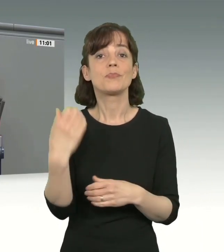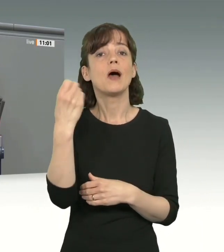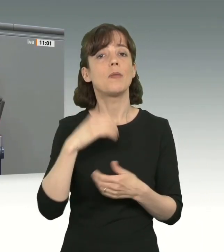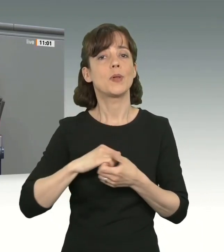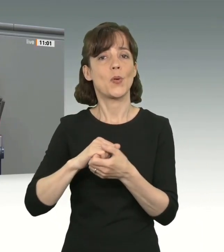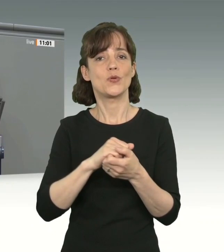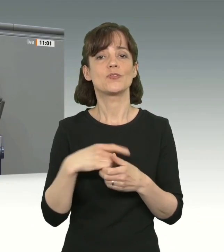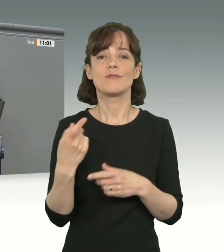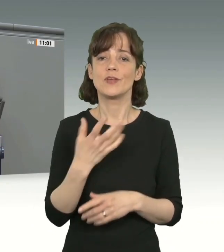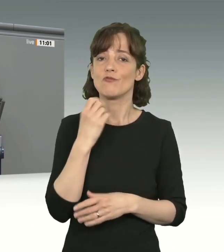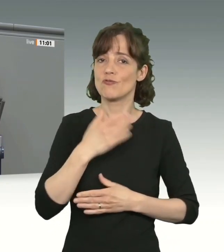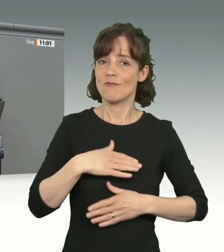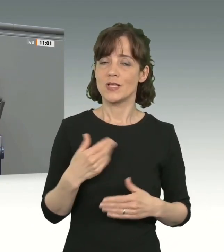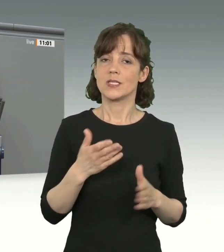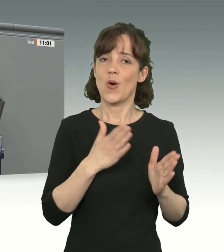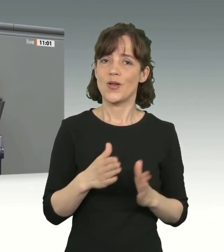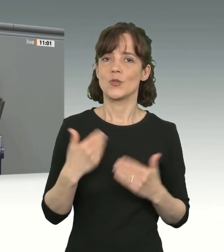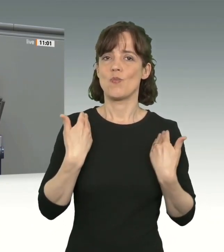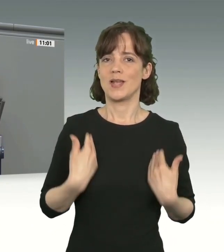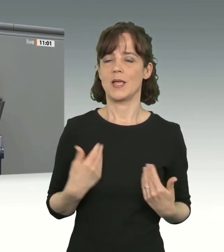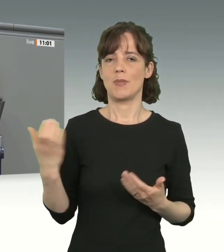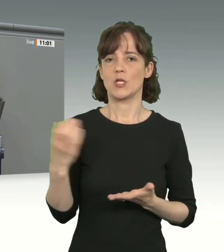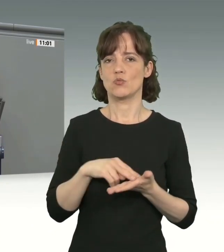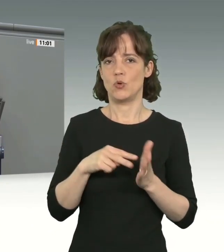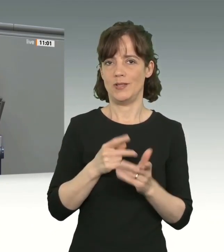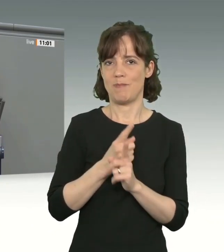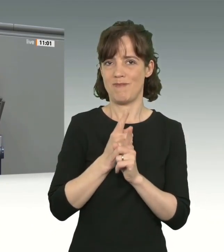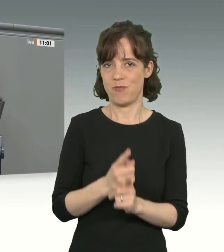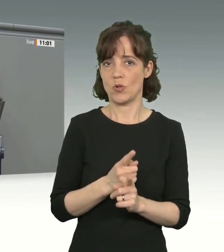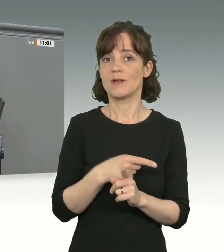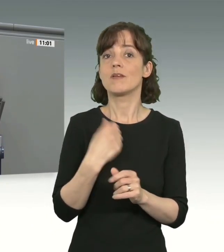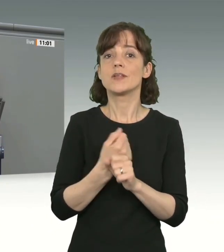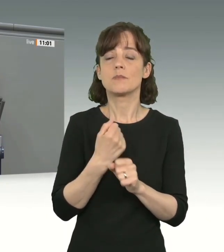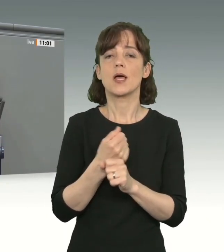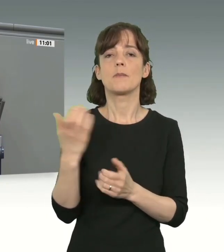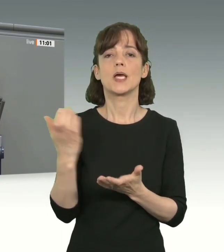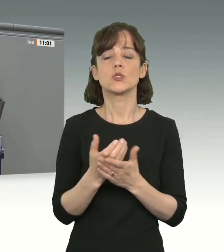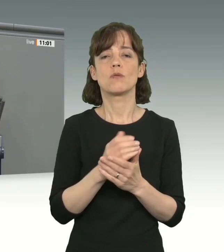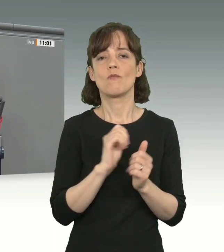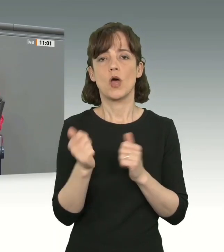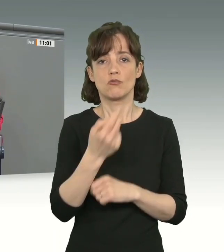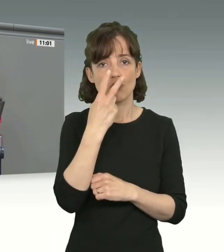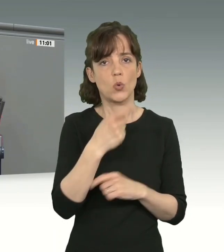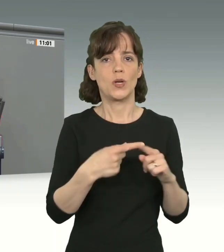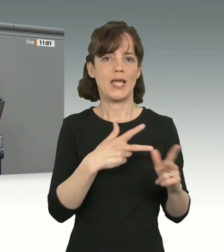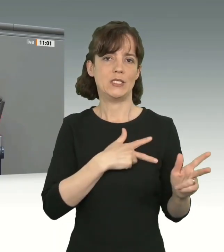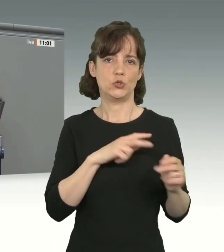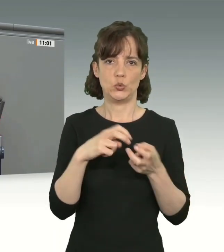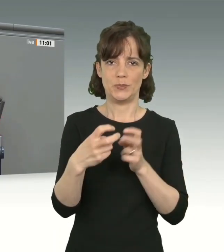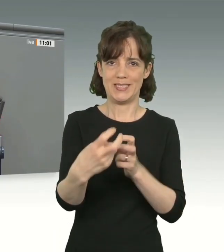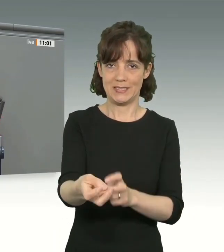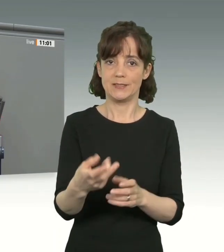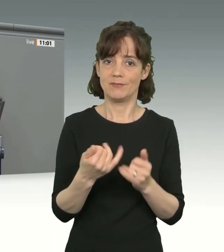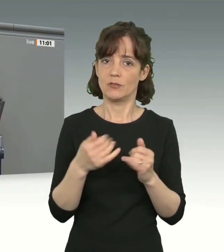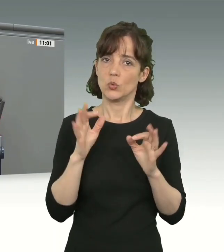humanitären Migrationspolitik verschrieben. Wir sind dabei, Migrationsvorausschauend und realistisch zu gestalten, und zwar mit